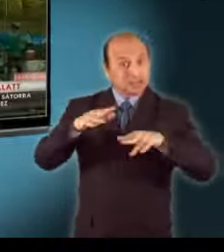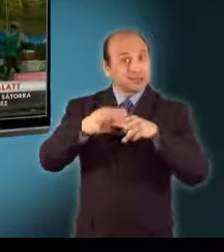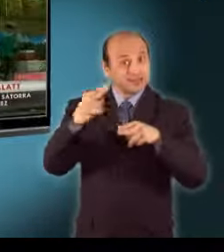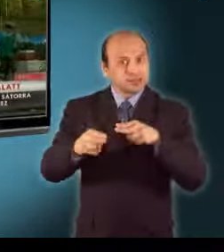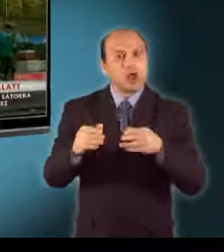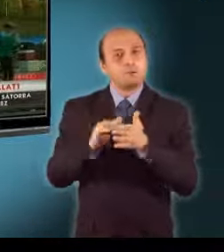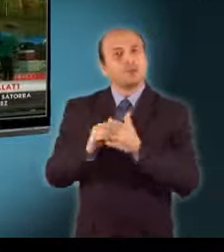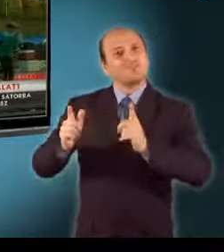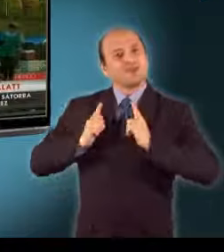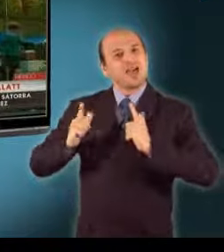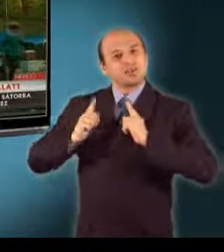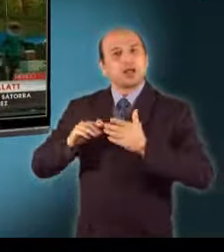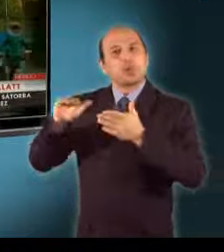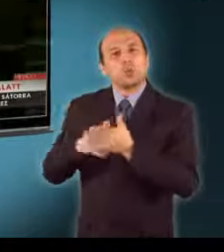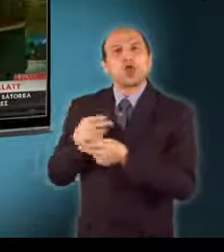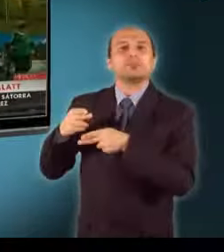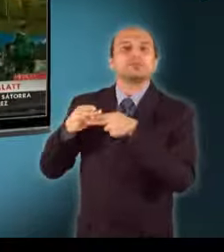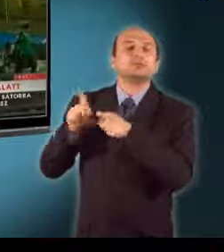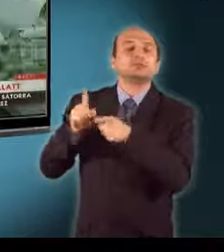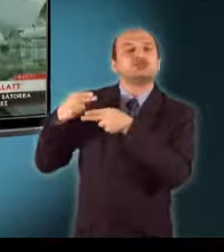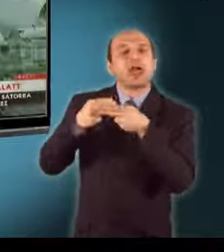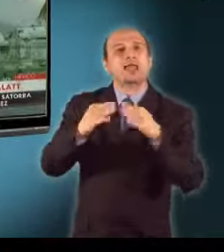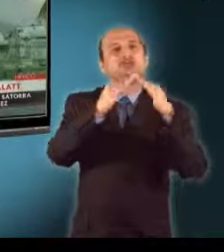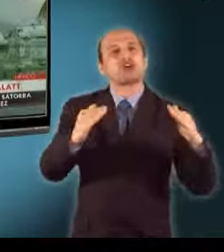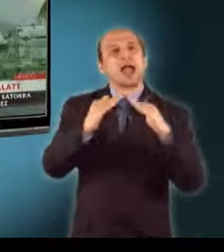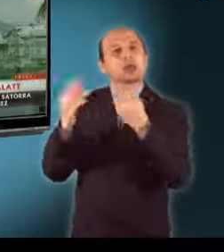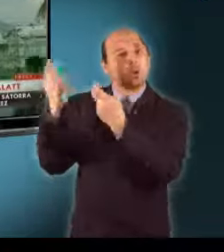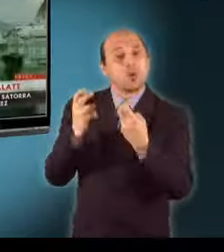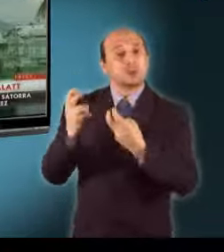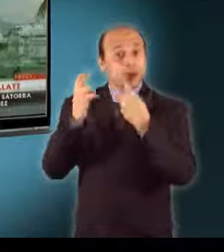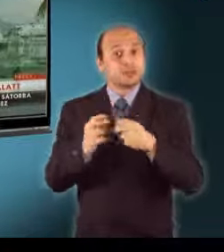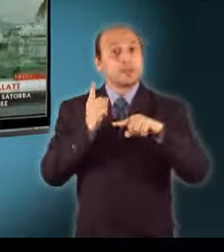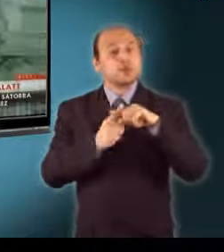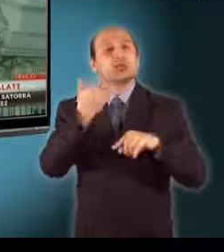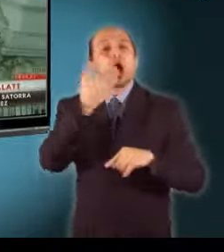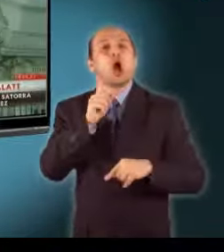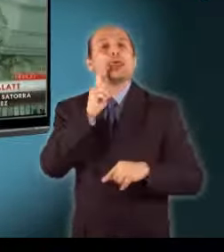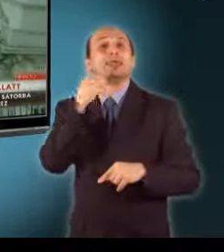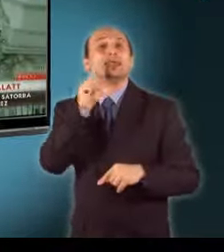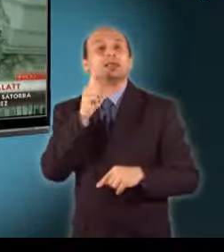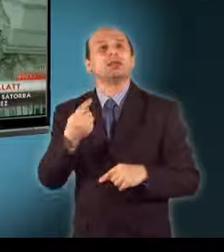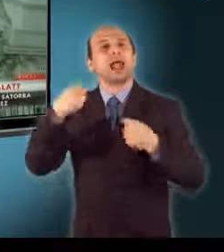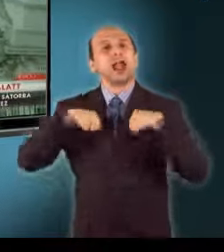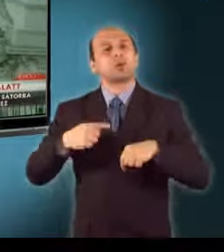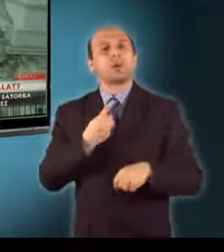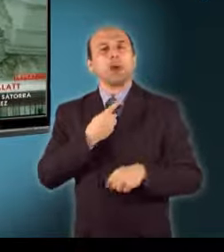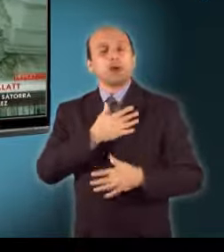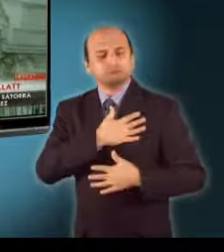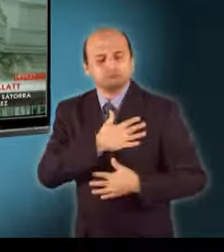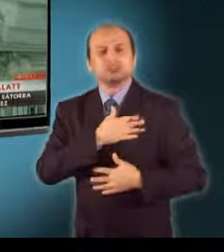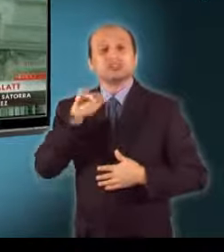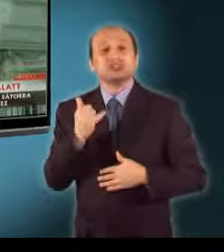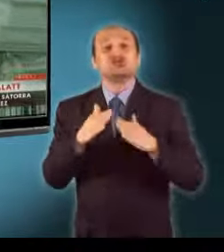most azt várják, hogy újabb sátra kérkezzenek a segélyekkel. Állítólag Haiti elnöke is azt tervezi, hogy szolidaritásból egy